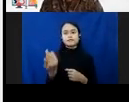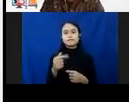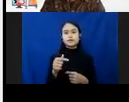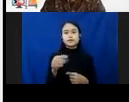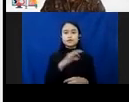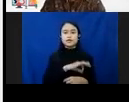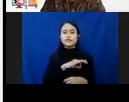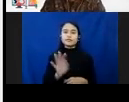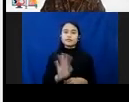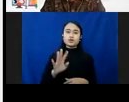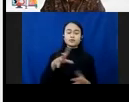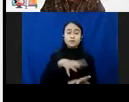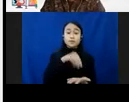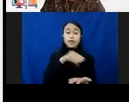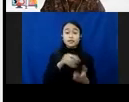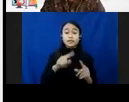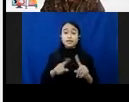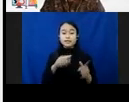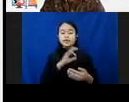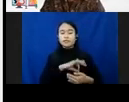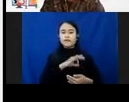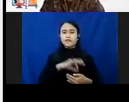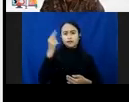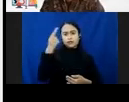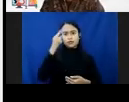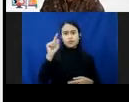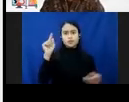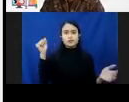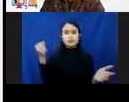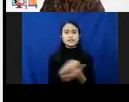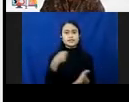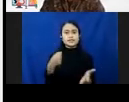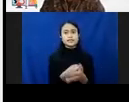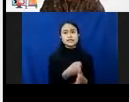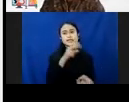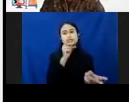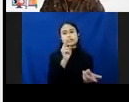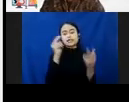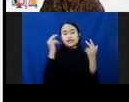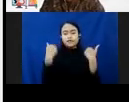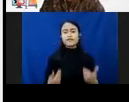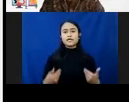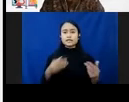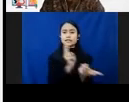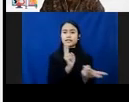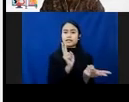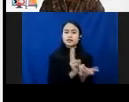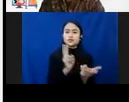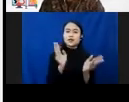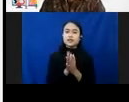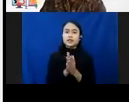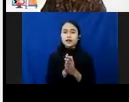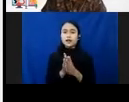hanya untuk belajar, tetapi juga dimanfaatkan untuk melakukan kekerasan-kekerasan fisik, seksual, dan